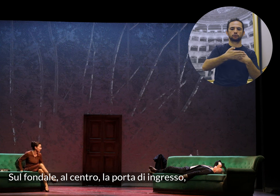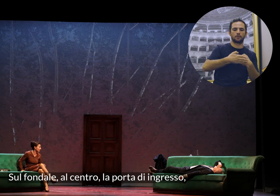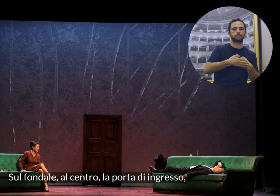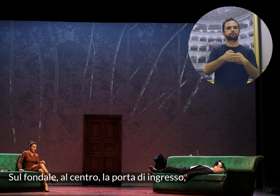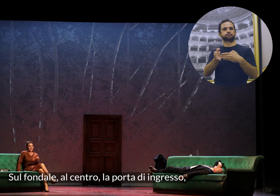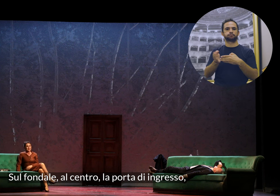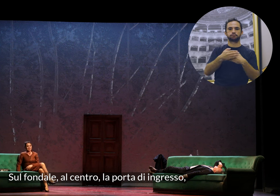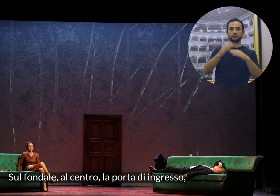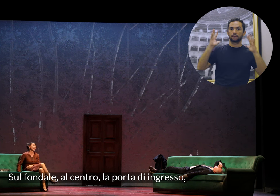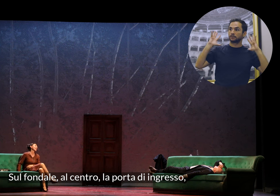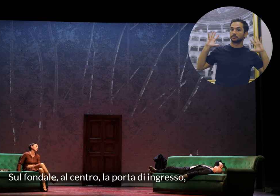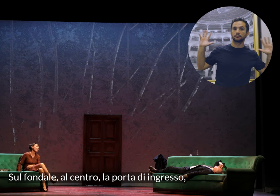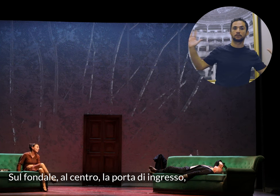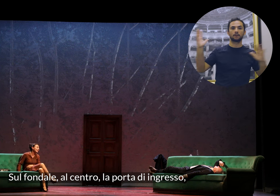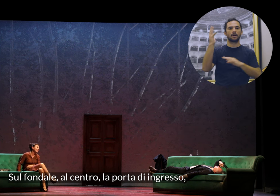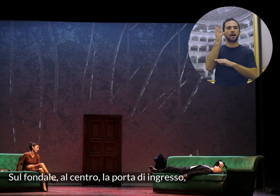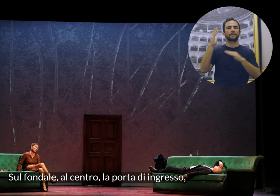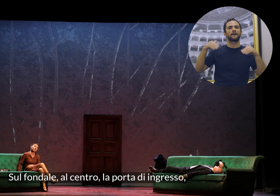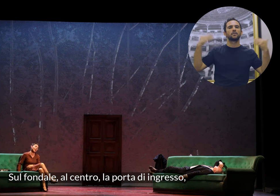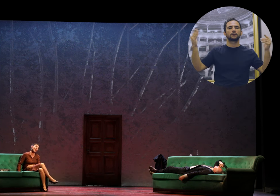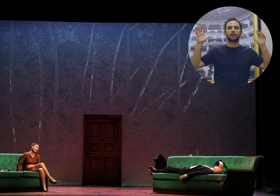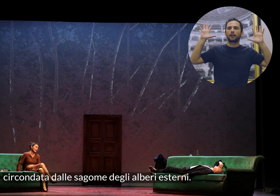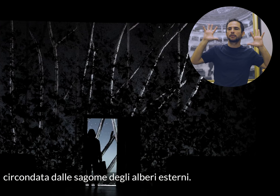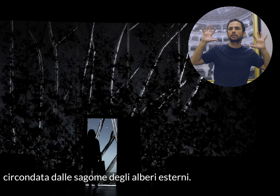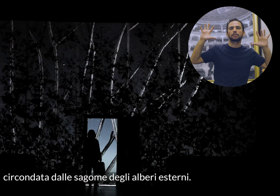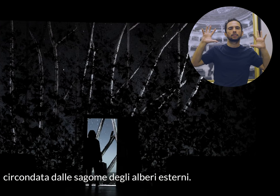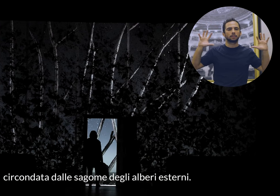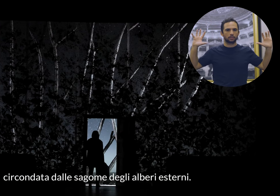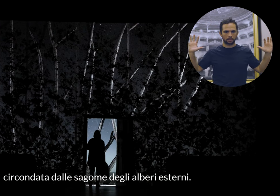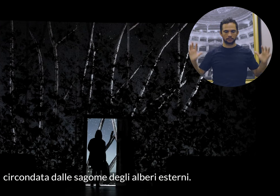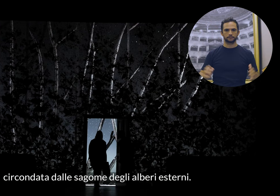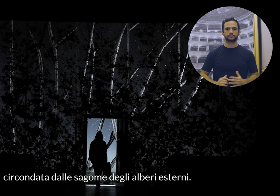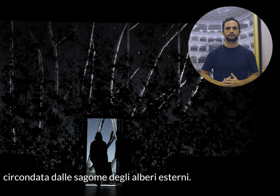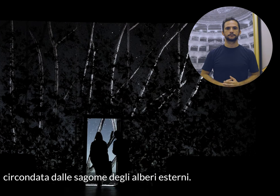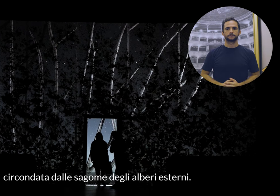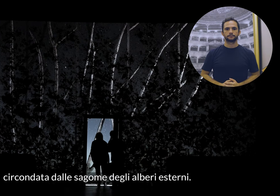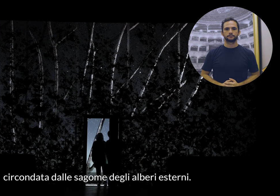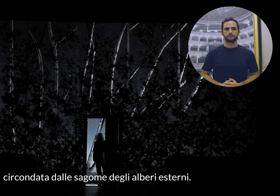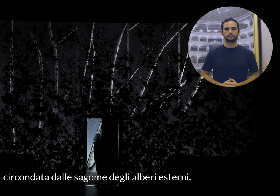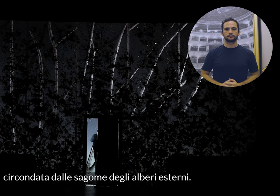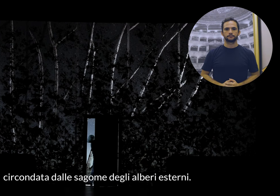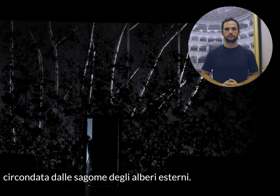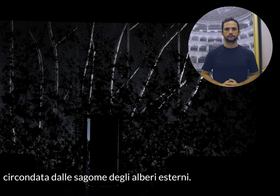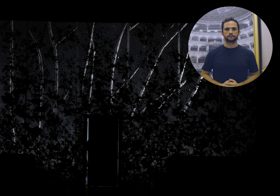fondale al centro la porta d'ingresso circondata dalle sagome degli alberi esterni.